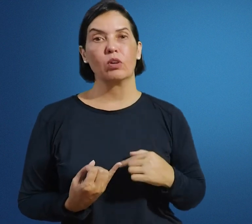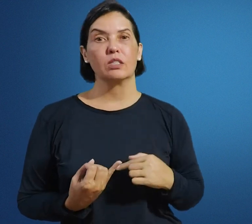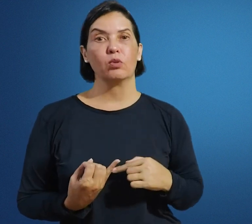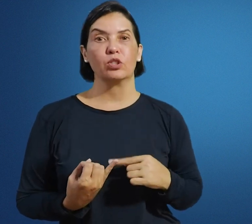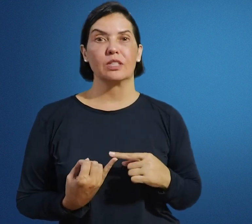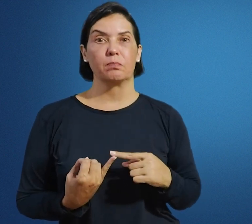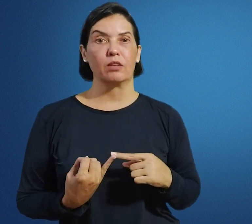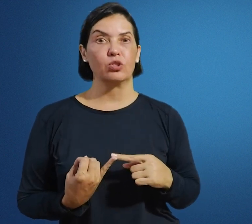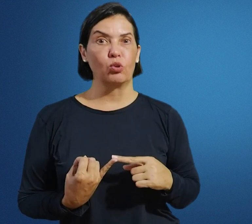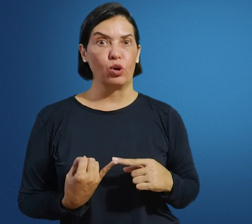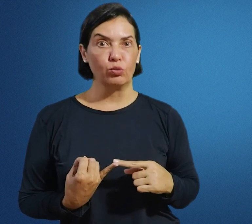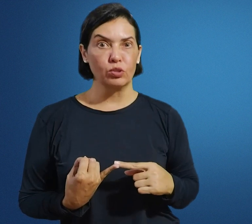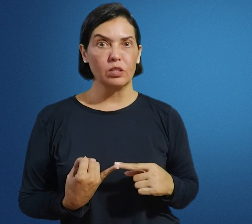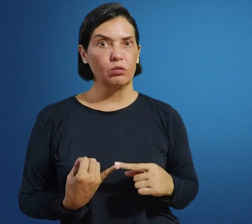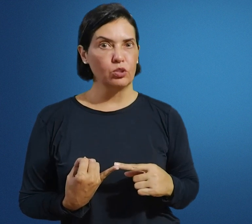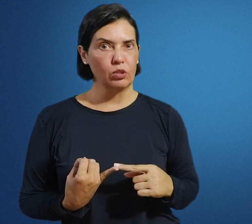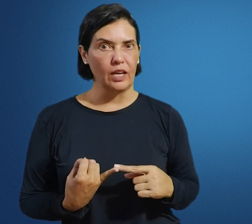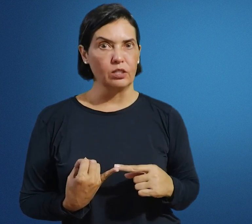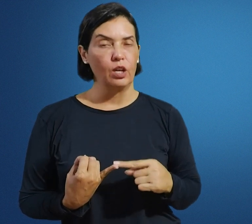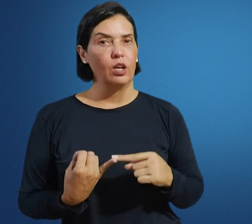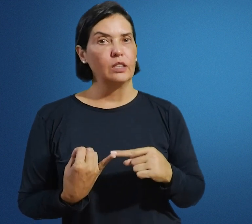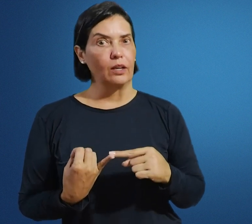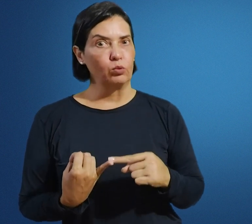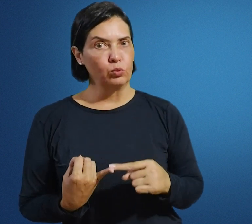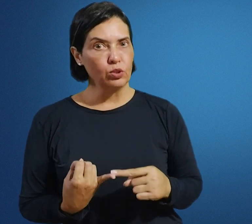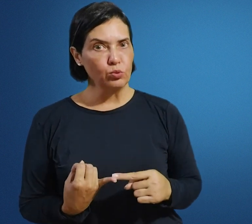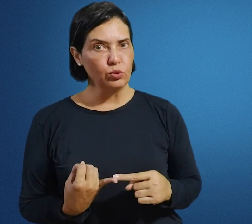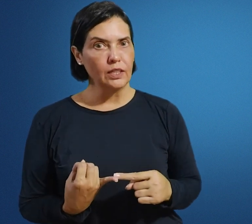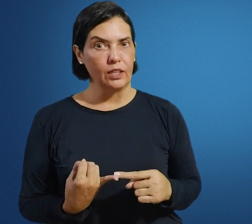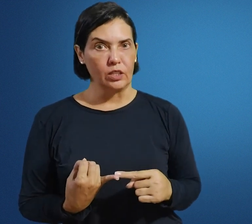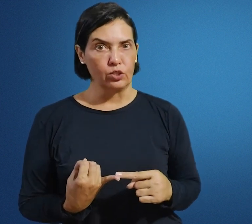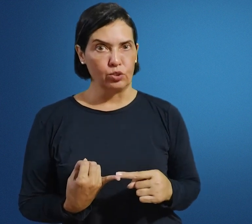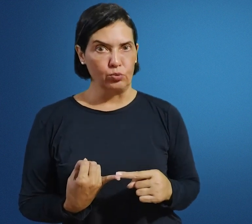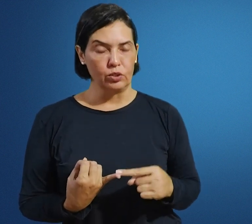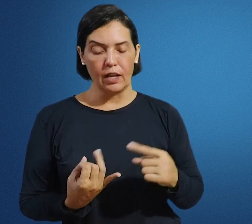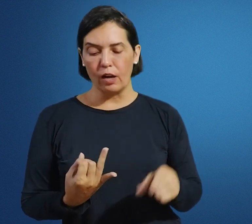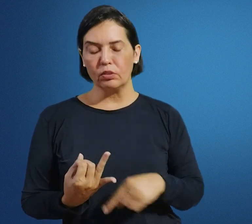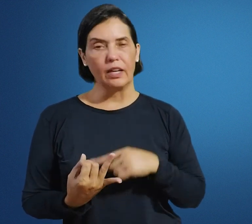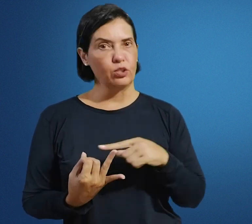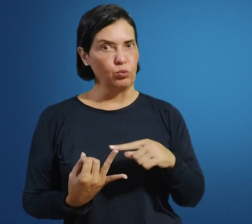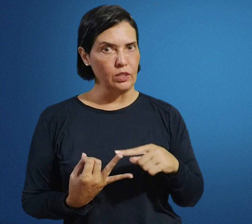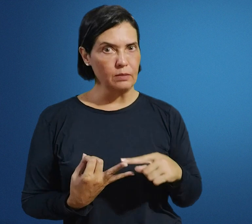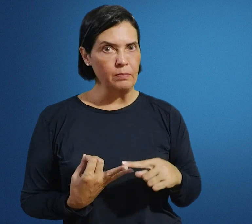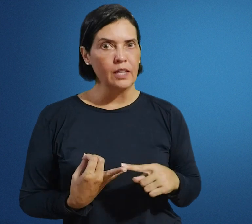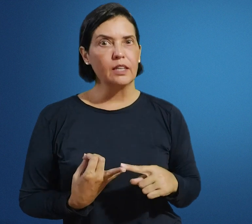corresponde aos aspectos históricos e educacionais da cultura surda e da identidade surda, a unidade 2, que